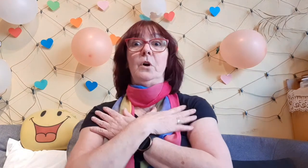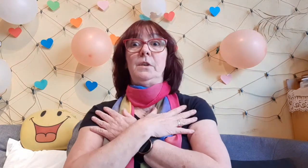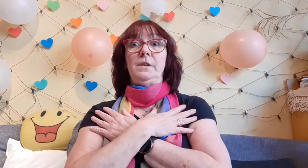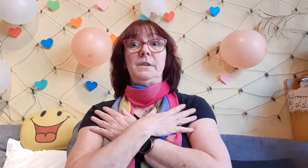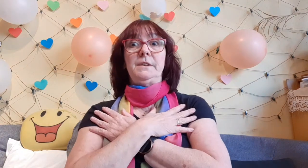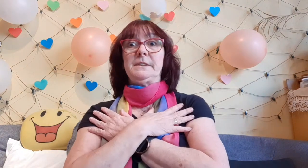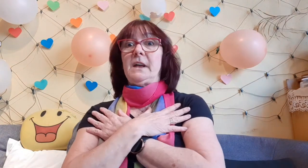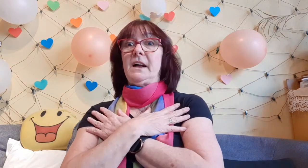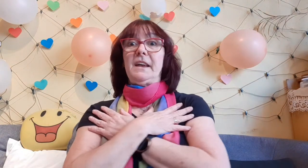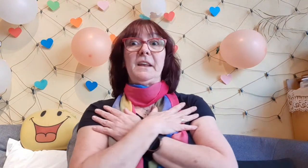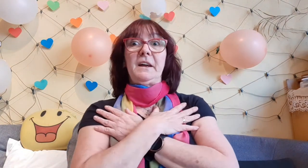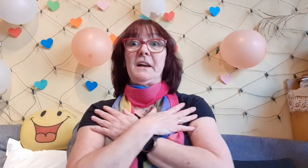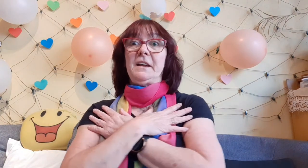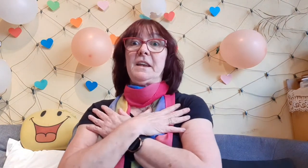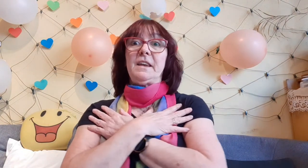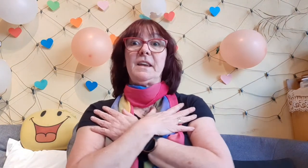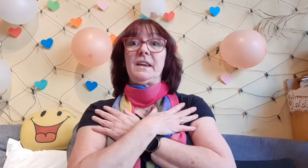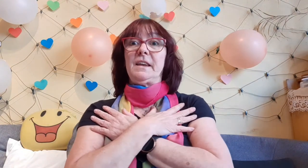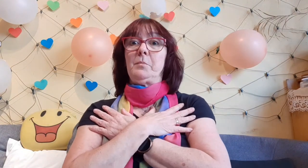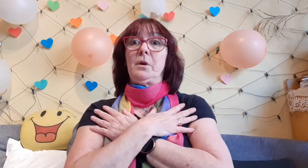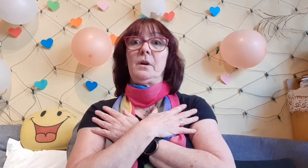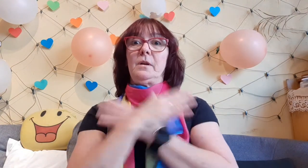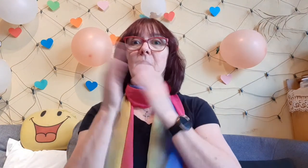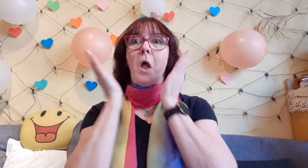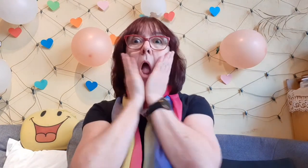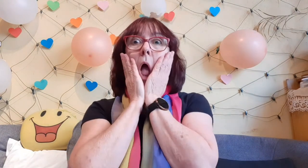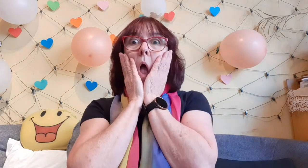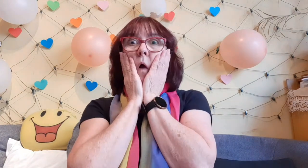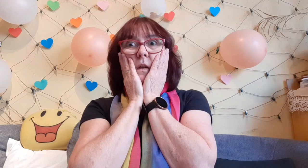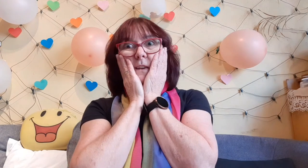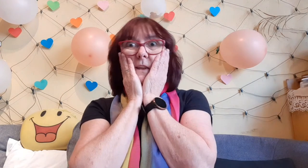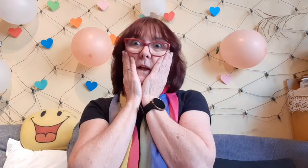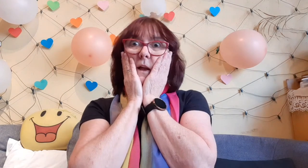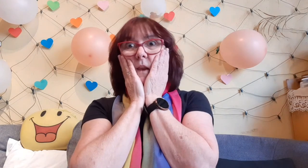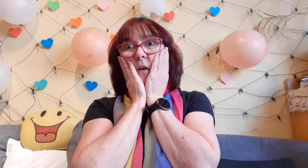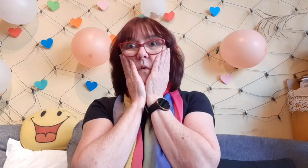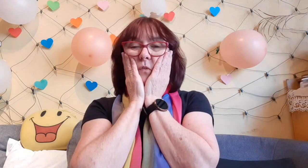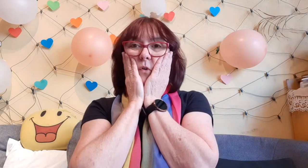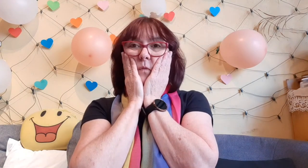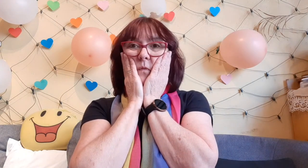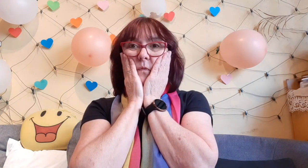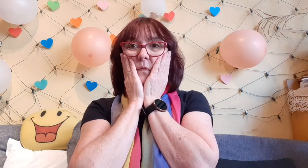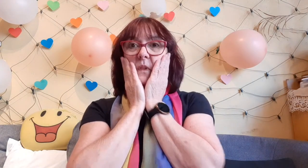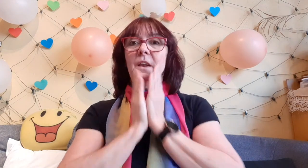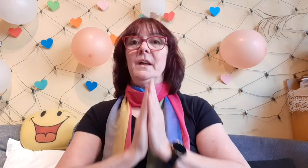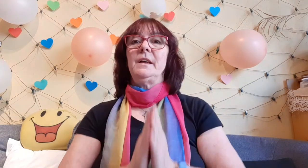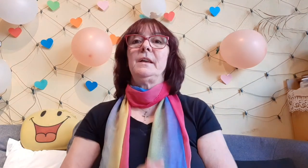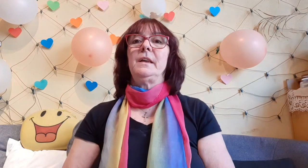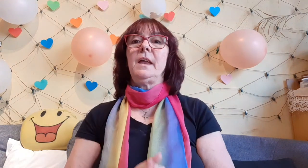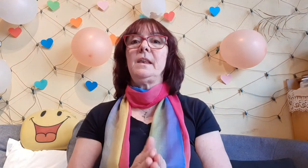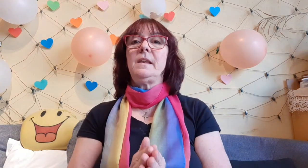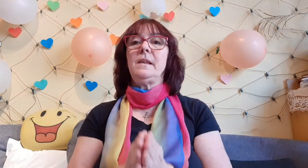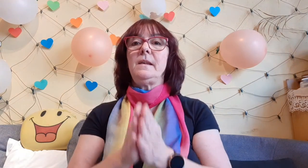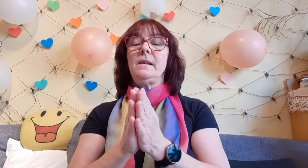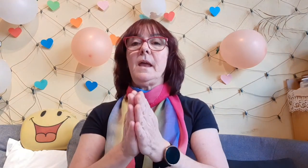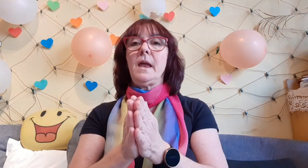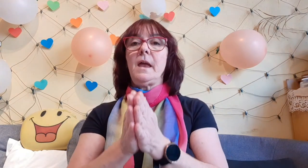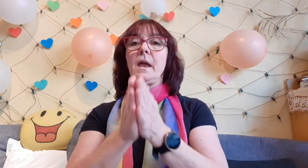seiner Liebe, von seinen Wunden. In der